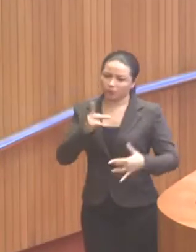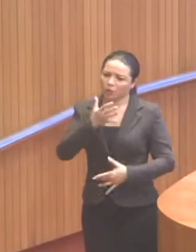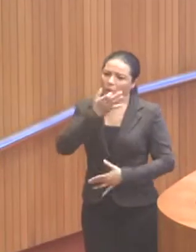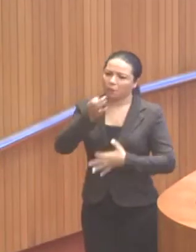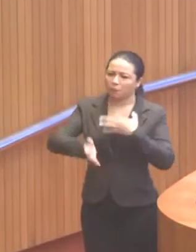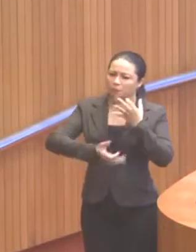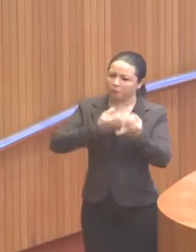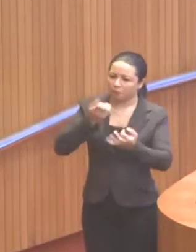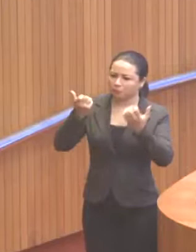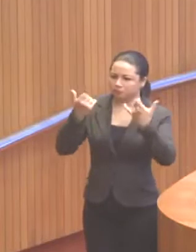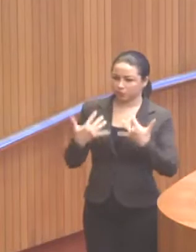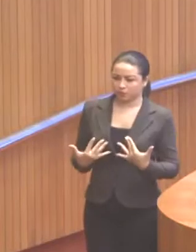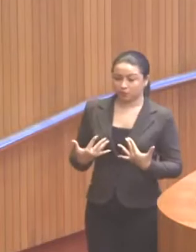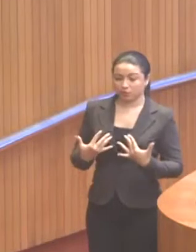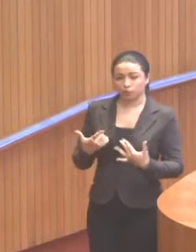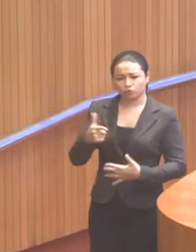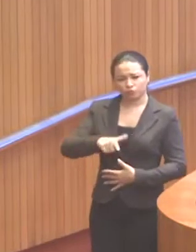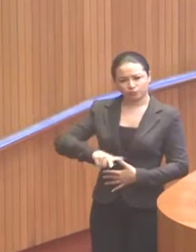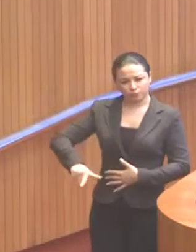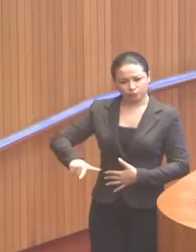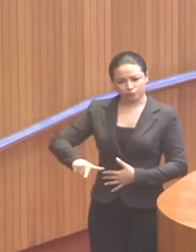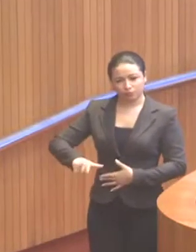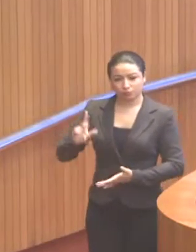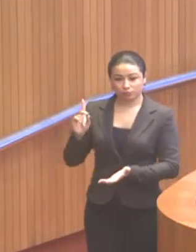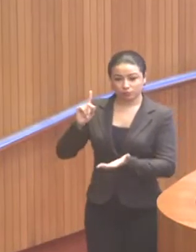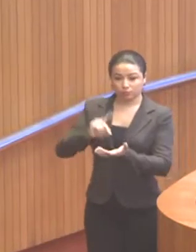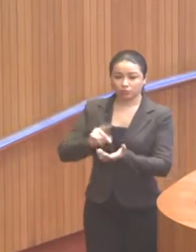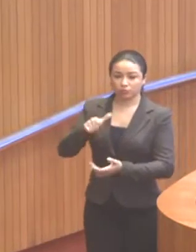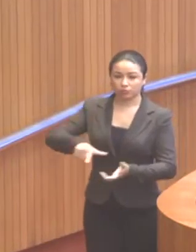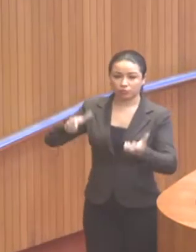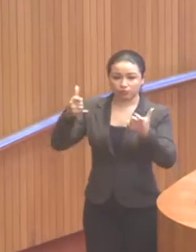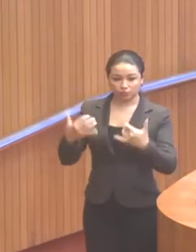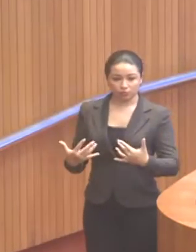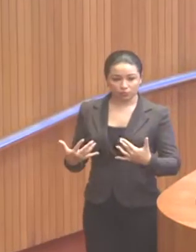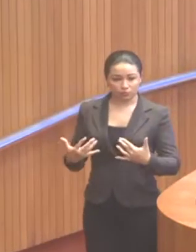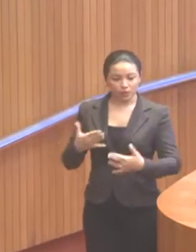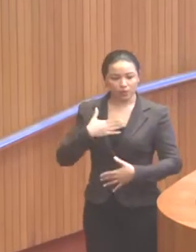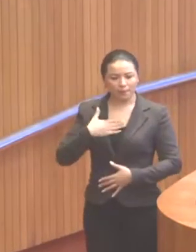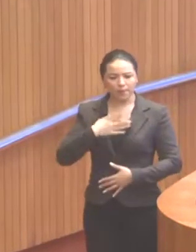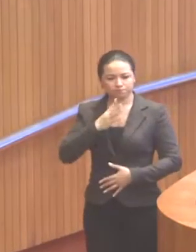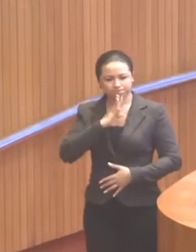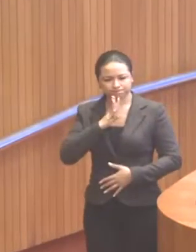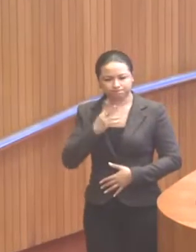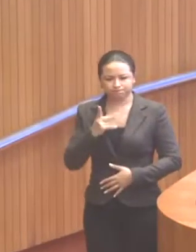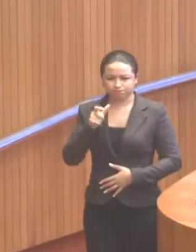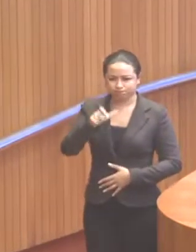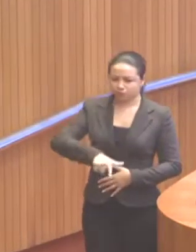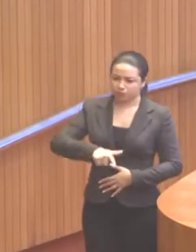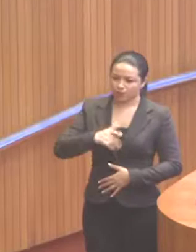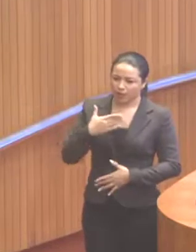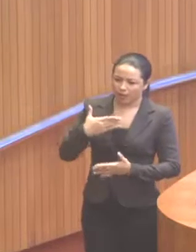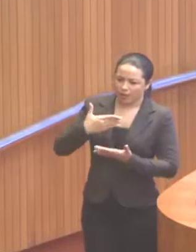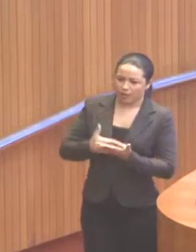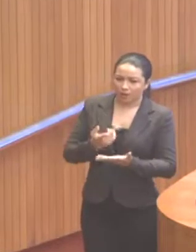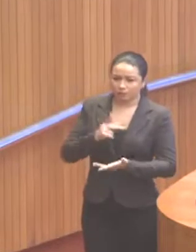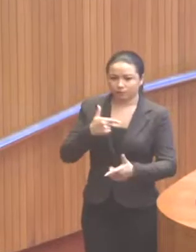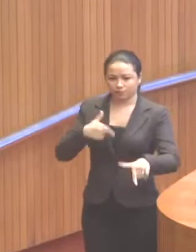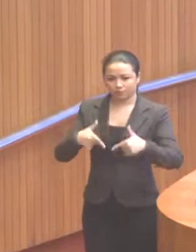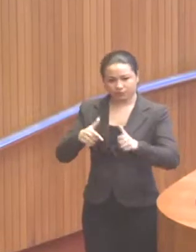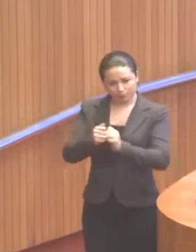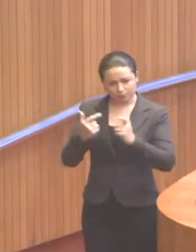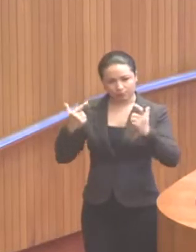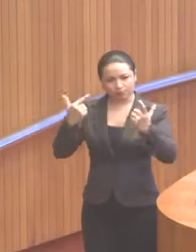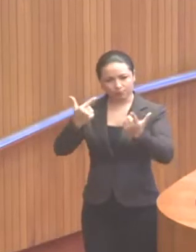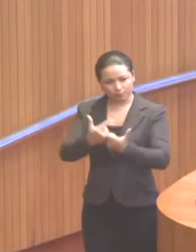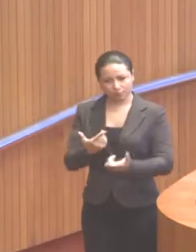colocações. Mais uma vez, na verdade, reafirmar o meu reconhecimento e admiração pela sua atuação nesta